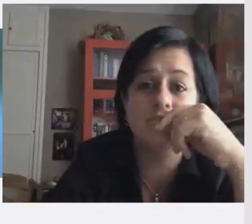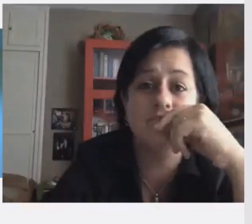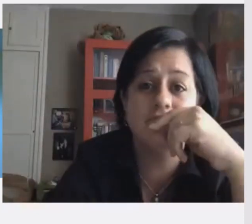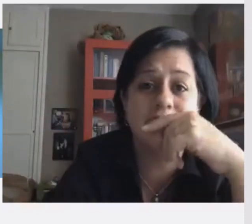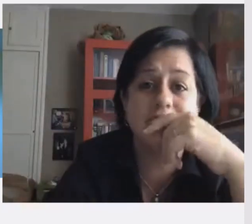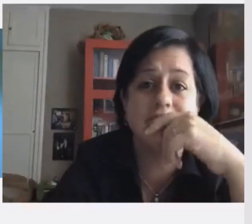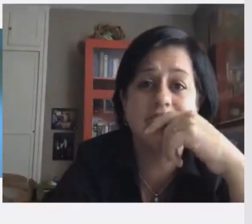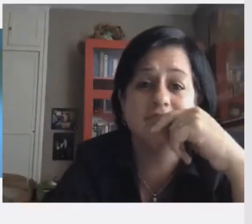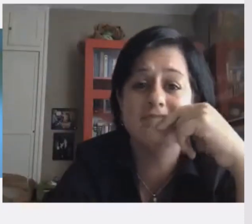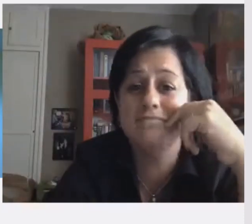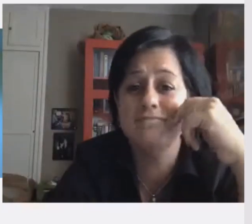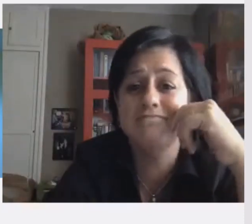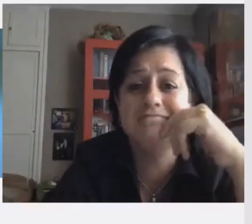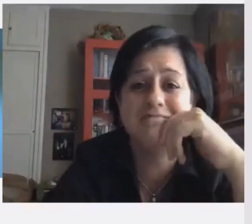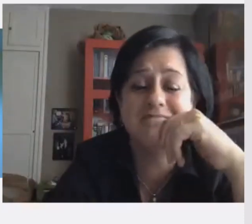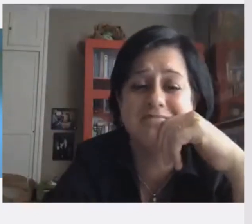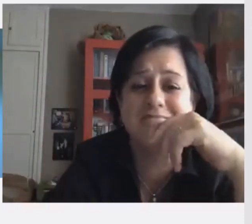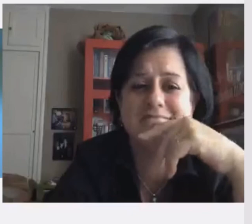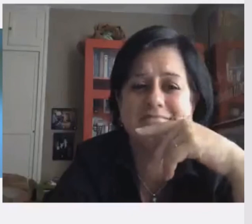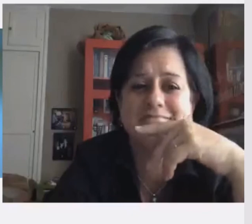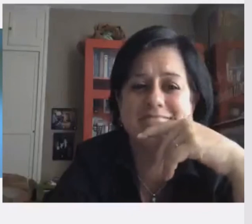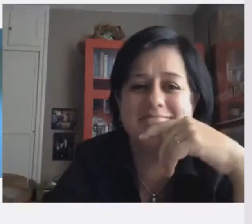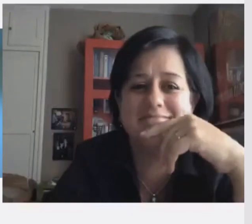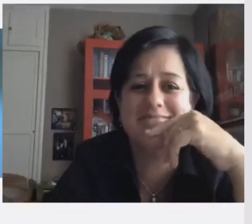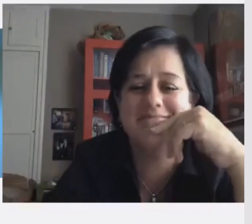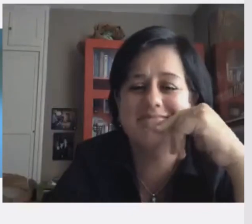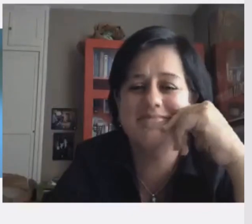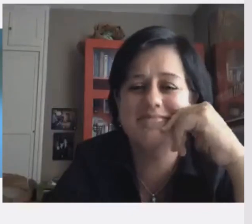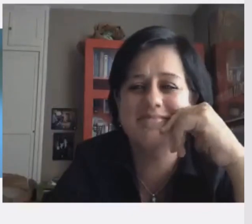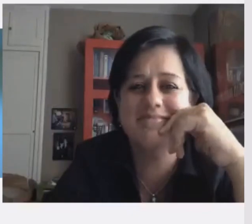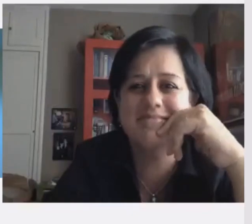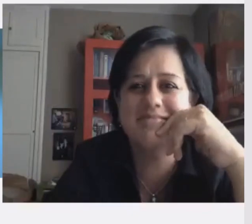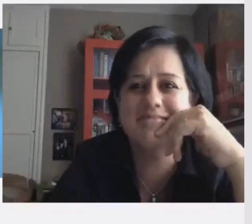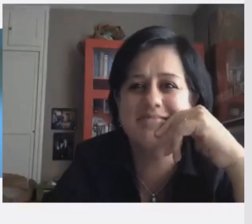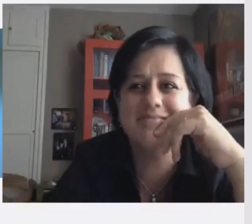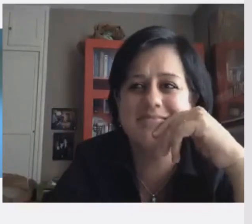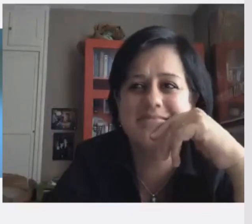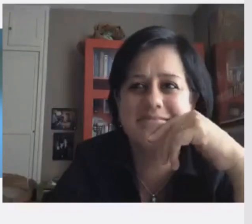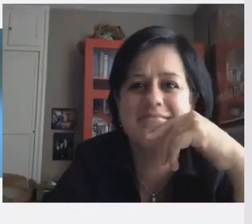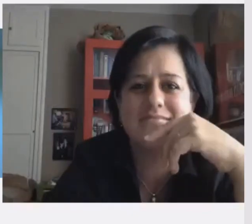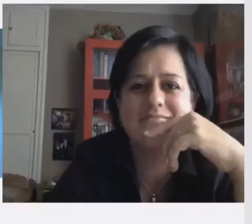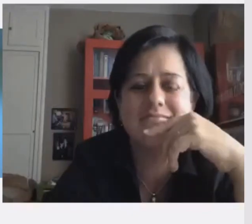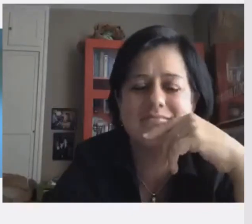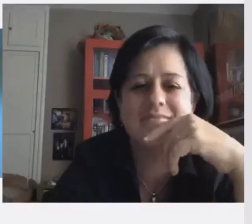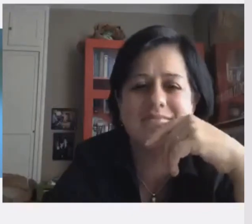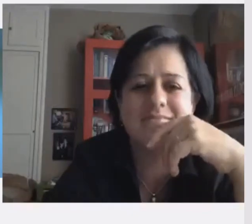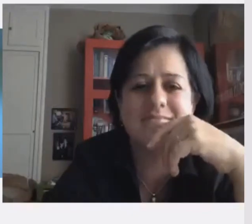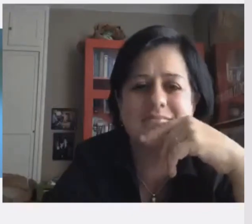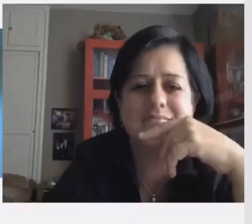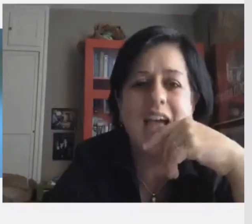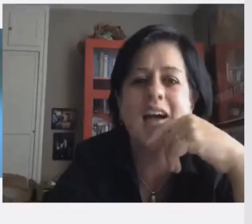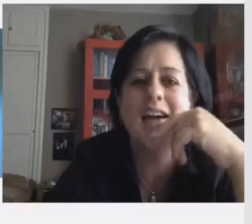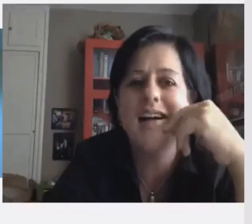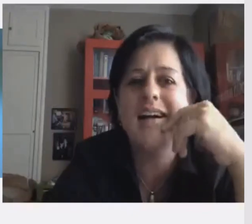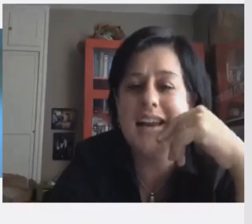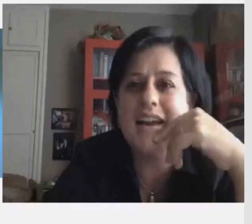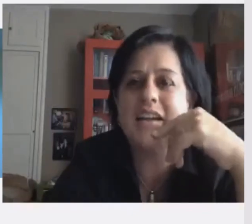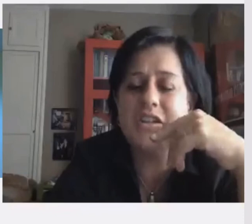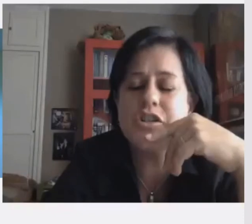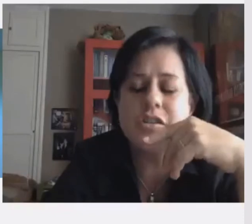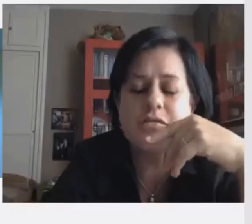Это сложный и порой сводящий с ума способ рассказывать историю, но когда он срабатывает, это магия, волшебство.